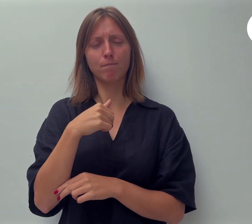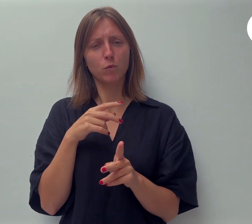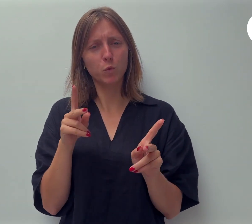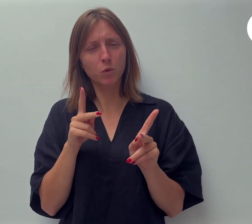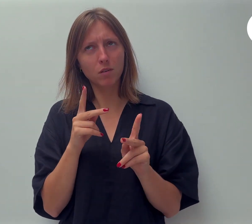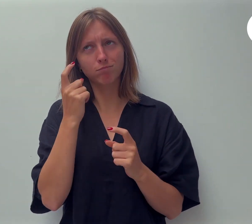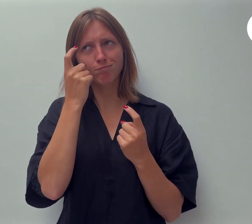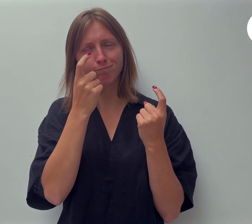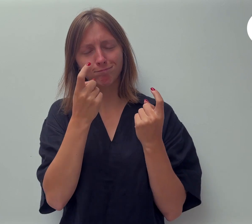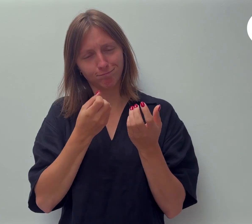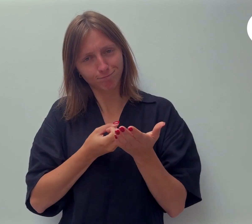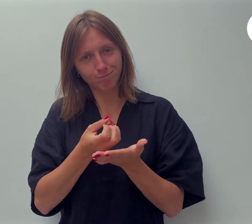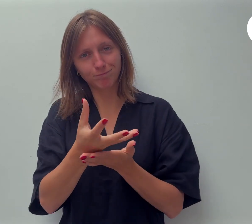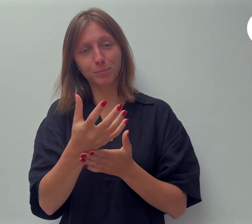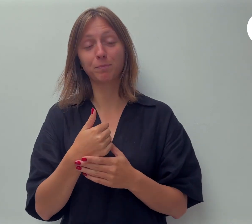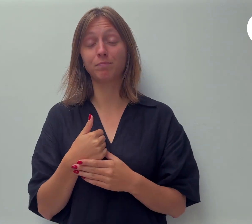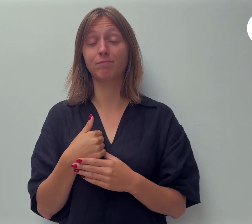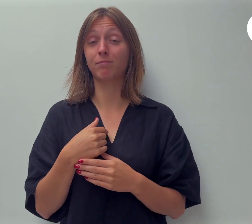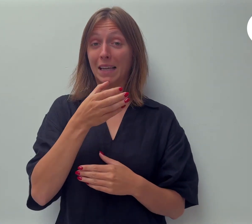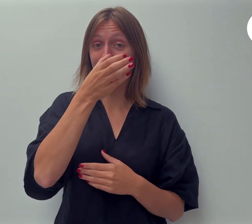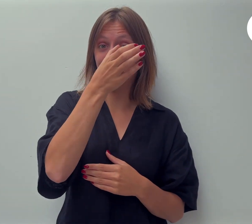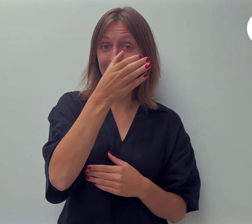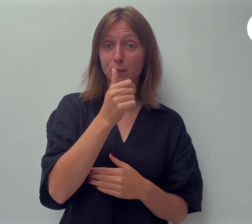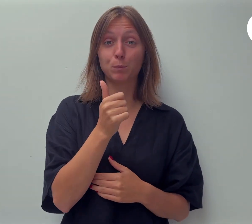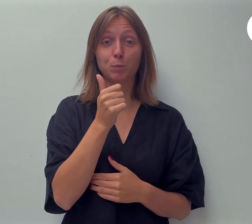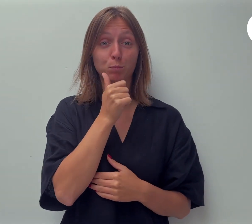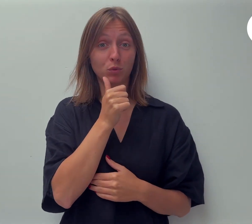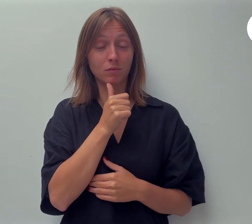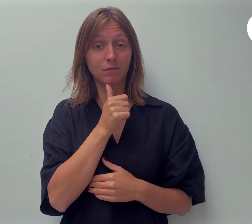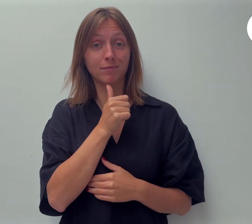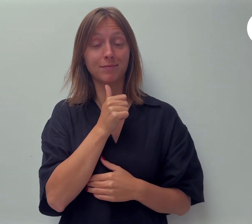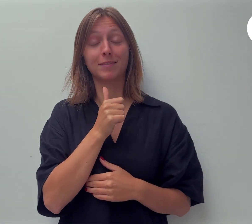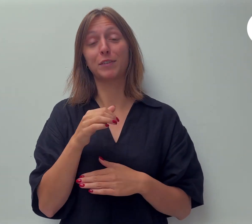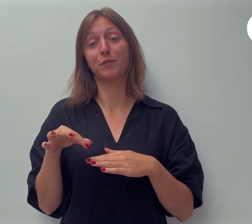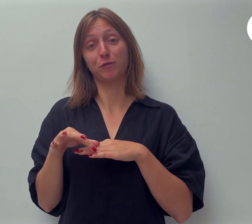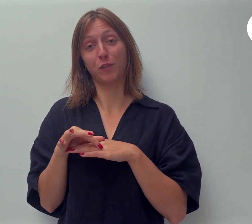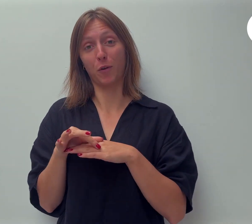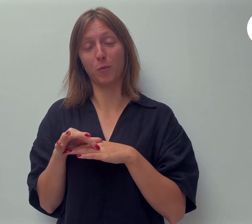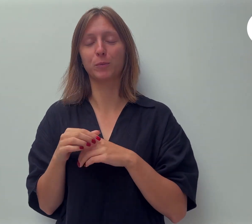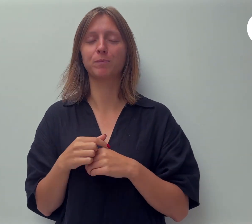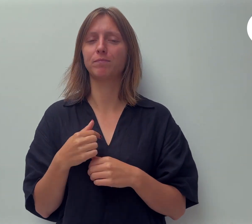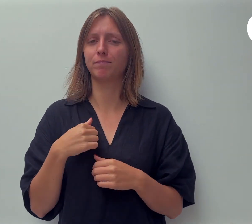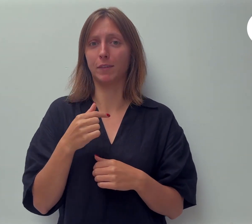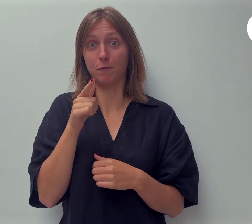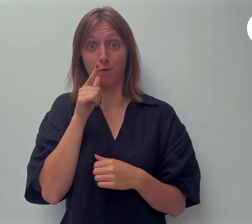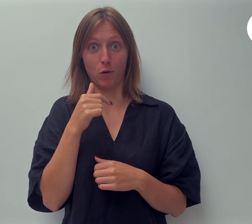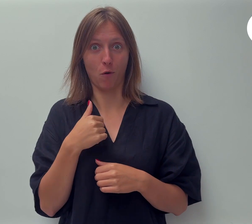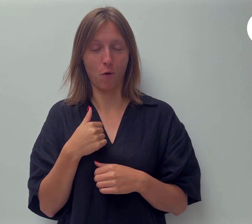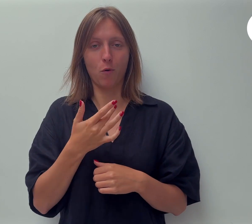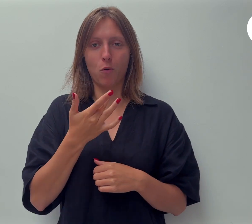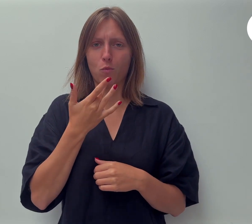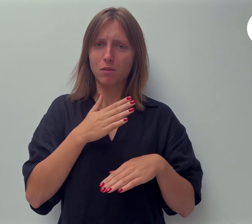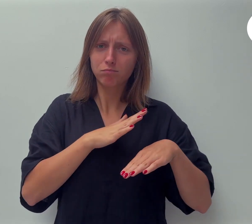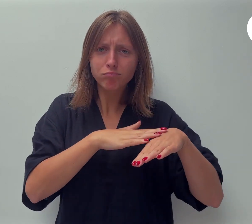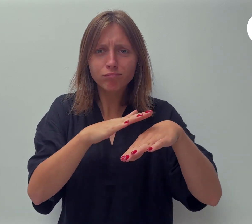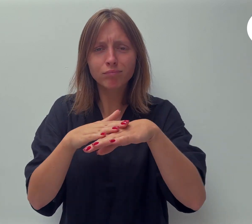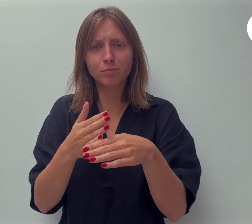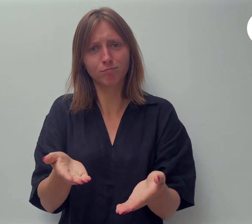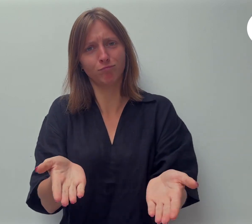christenvrouw, moeder en echtgenoten wil ik u bemoedigen en aansporen om op te staan en te schitteren. We zijn niet gemaakt om in Gods